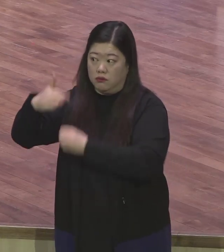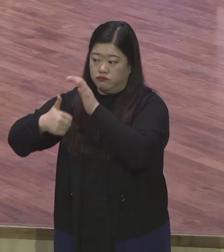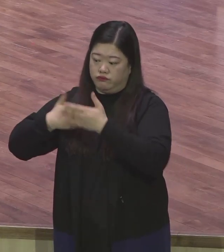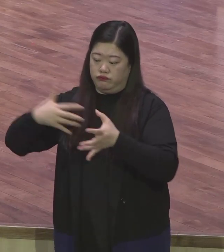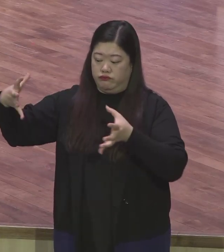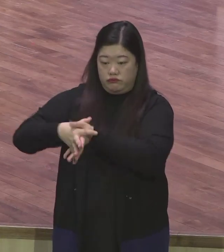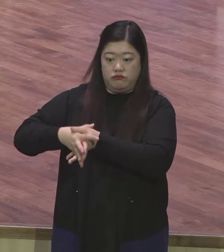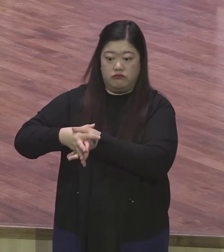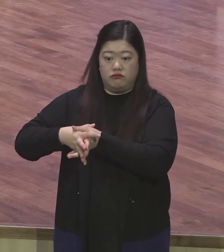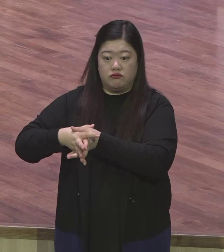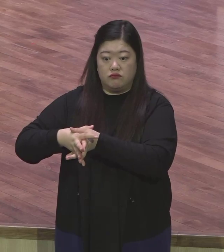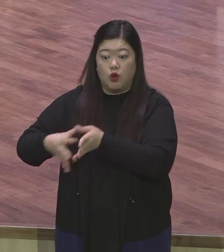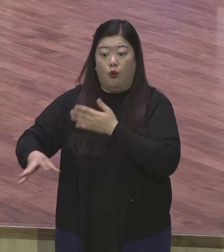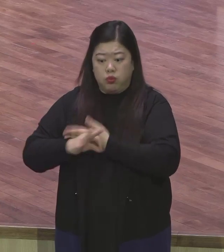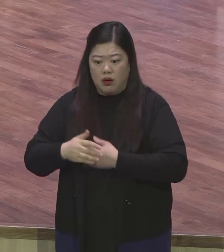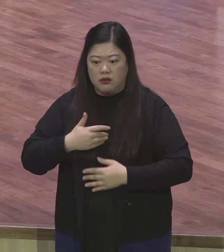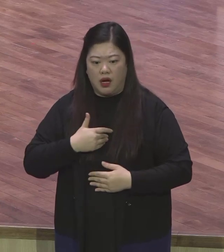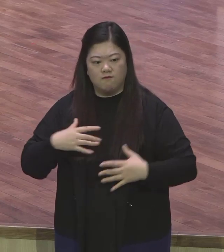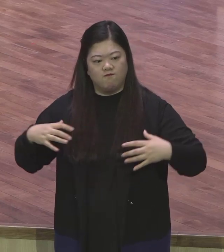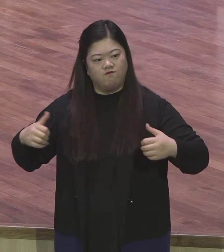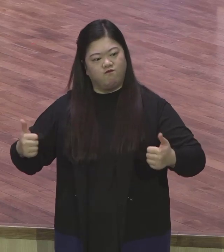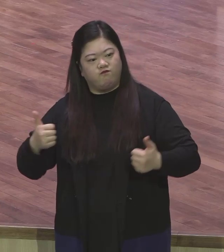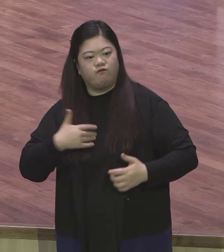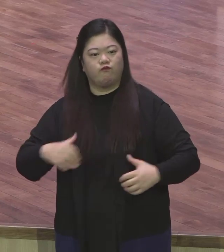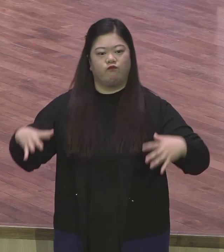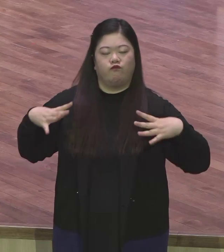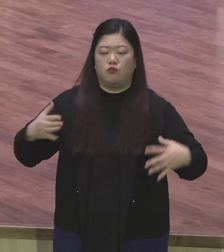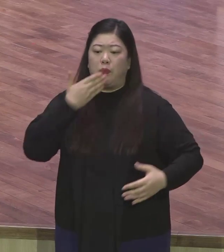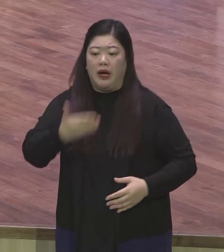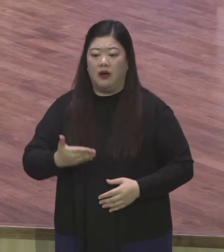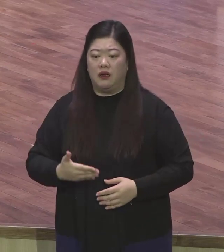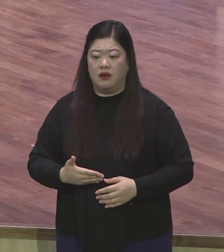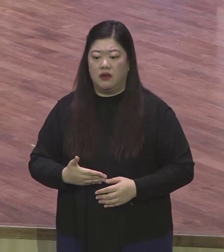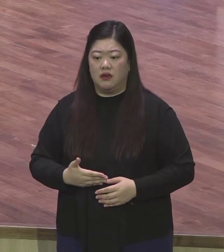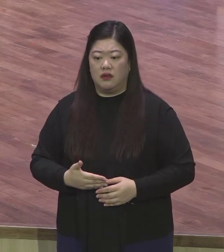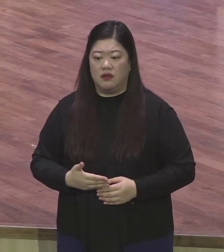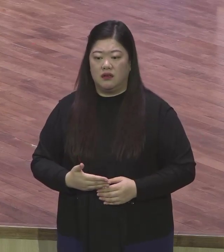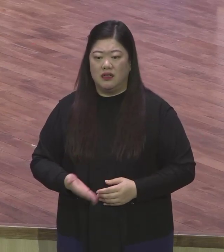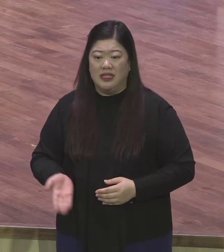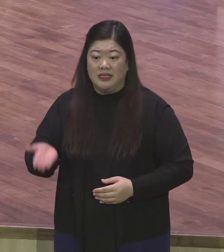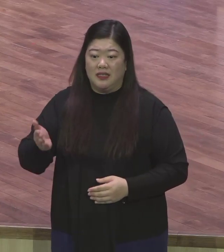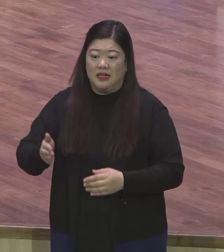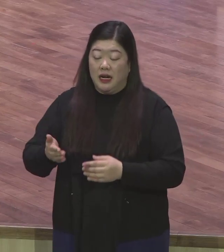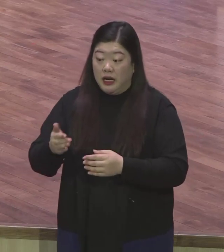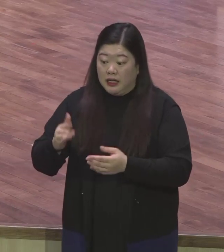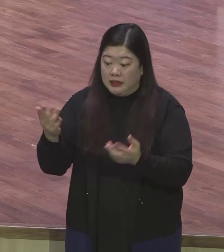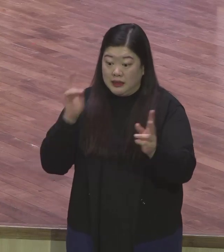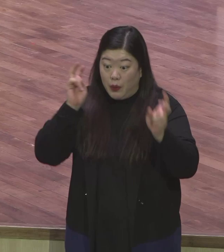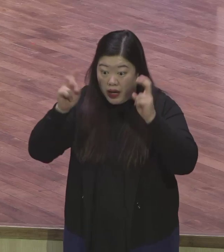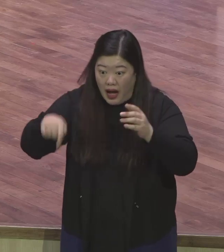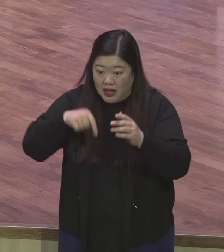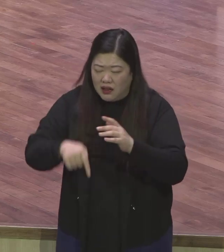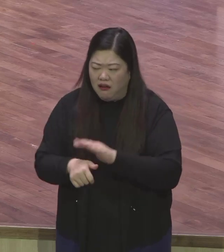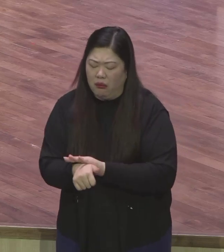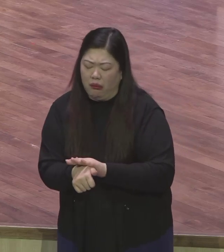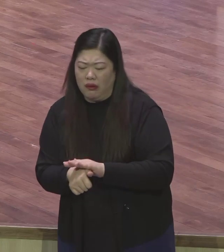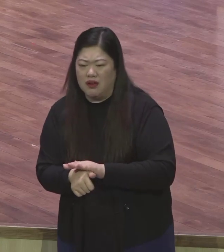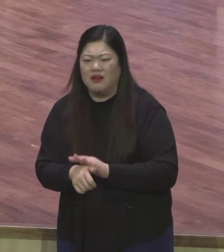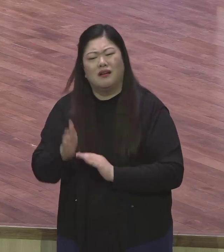이 직장에서 내가 최고가 되게 하야 조옵사사 요새처럼 인정받게 하야 조옵사사 그러려면 어떻게 돼요 누구보다 열지